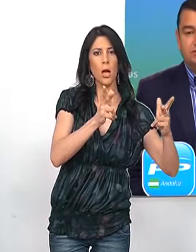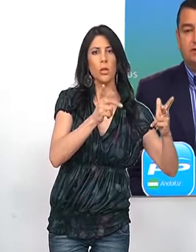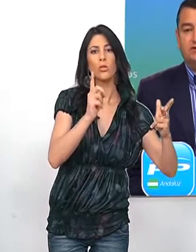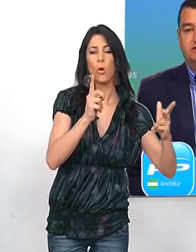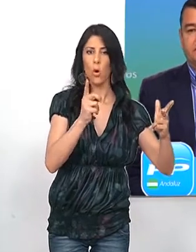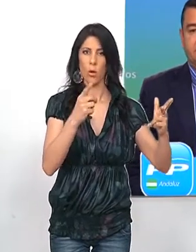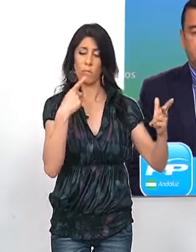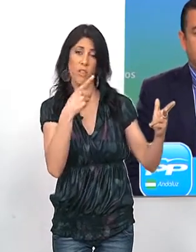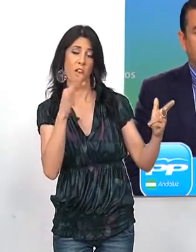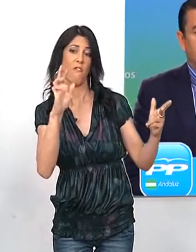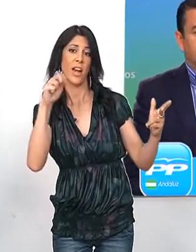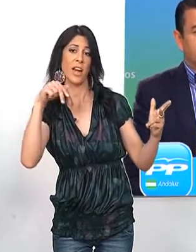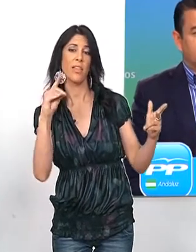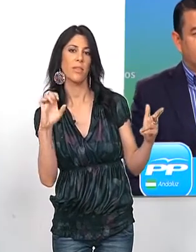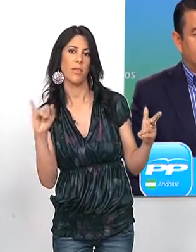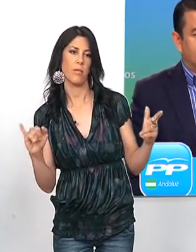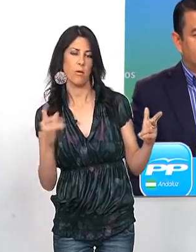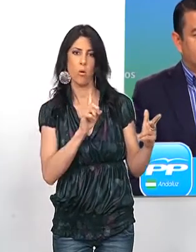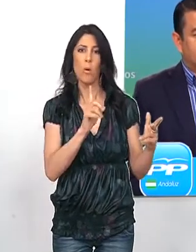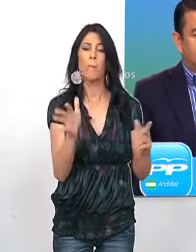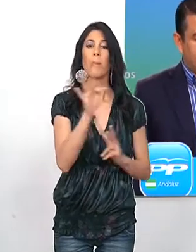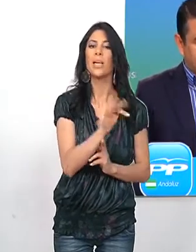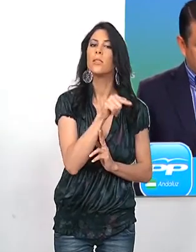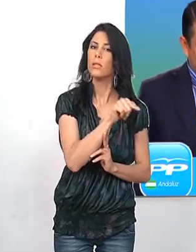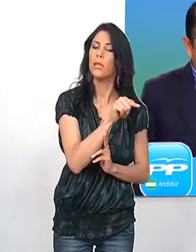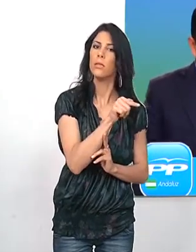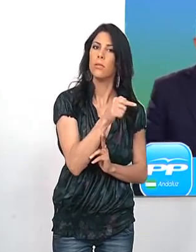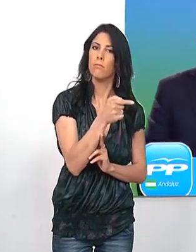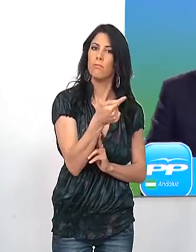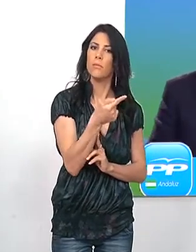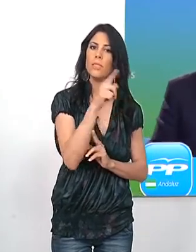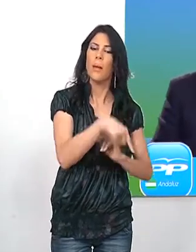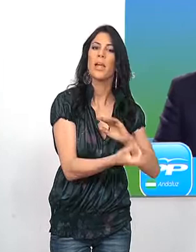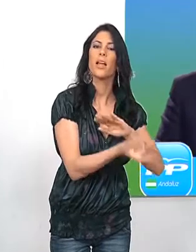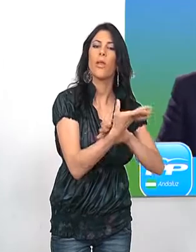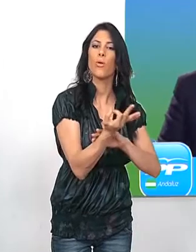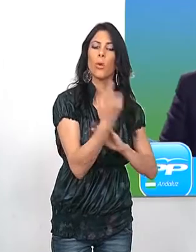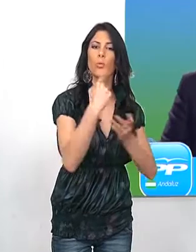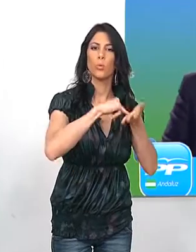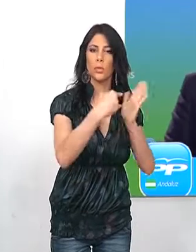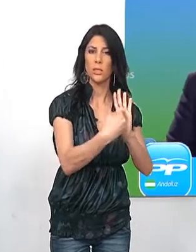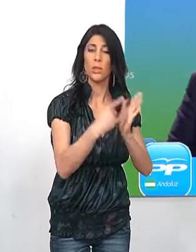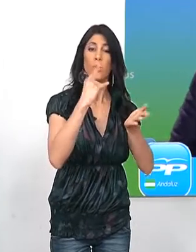el señor Fernández, se trataba también de haber creado un sistema